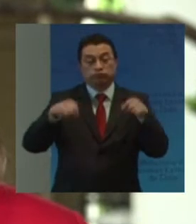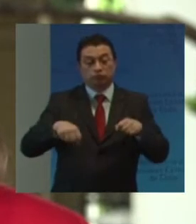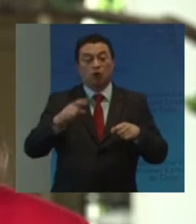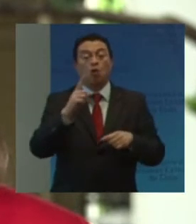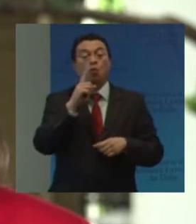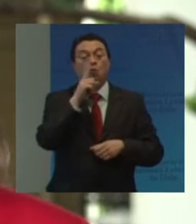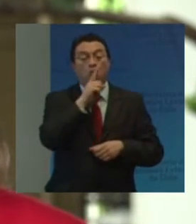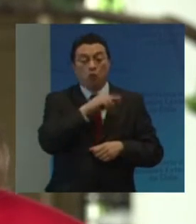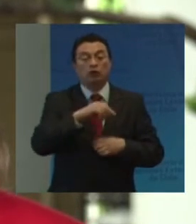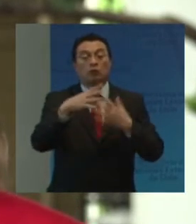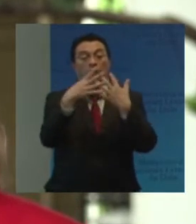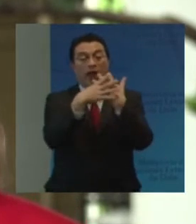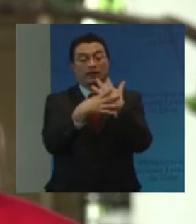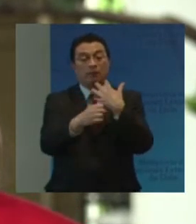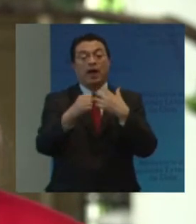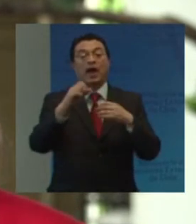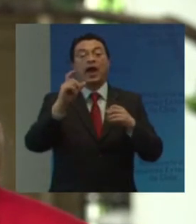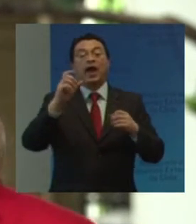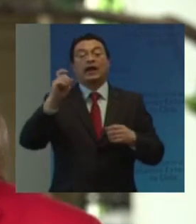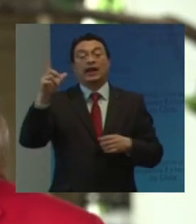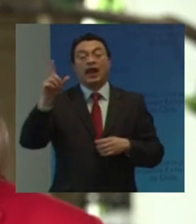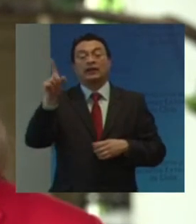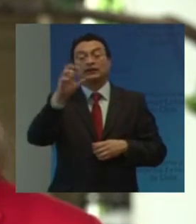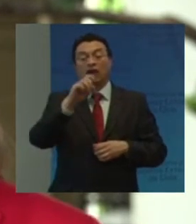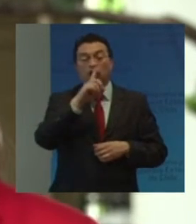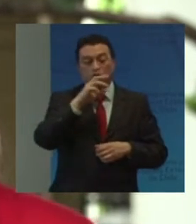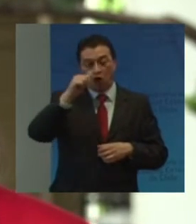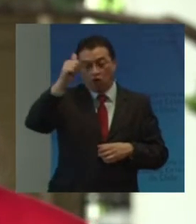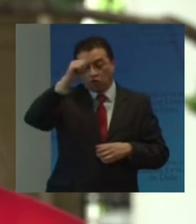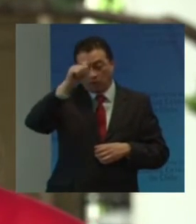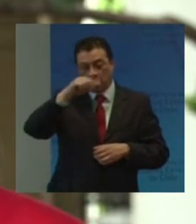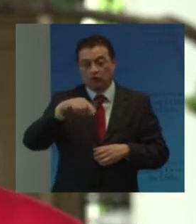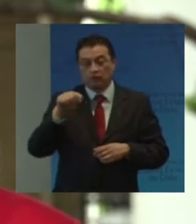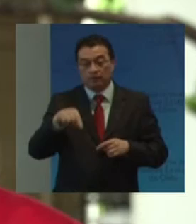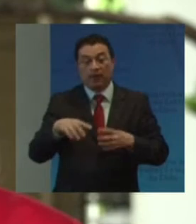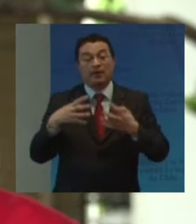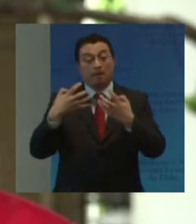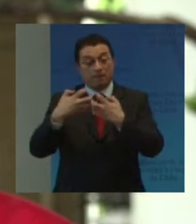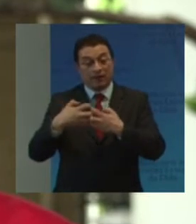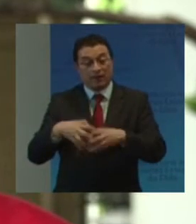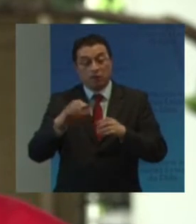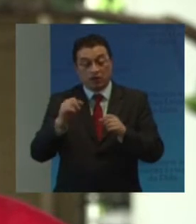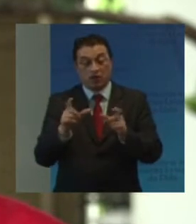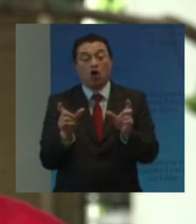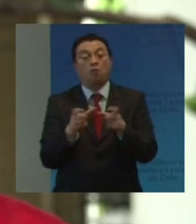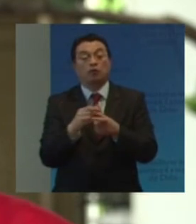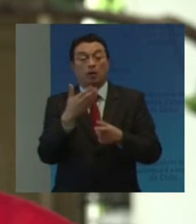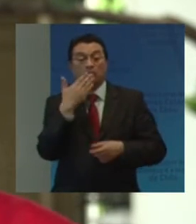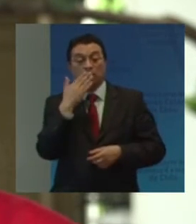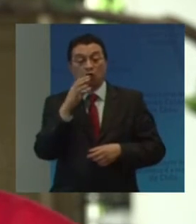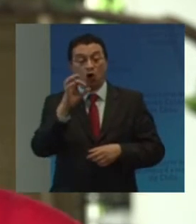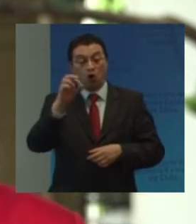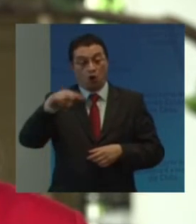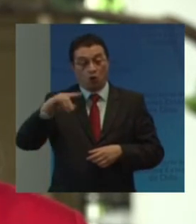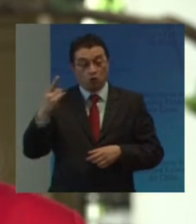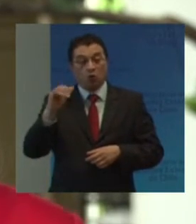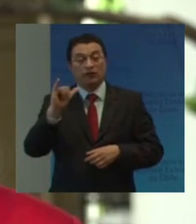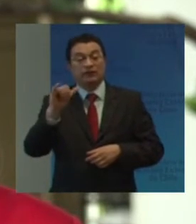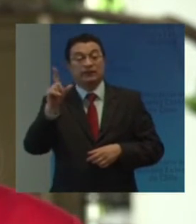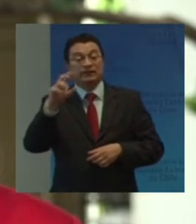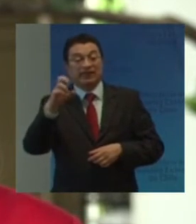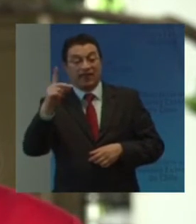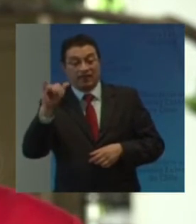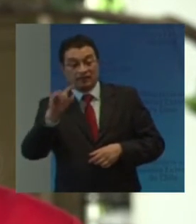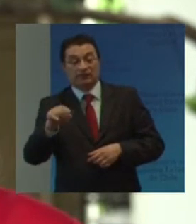De la última Asamblea General En Santo Domingo A partir de estos Mecanismos Y del comité De expertos De Naciones Unidas Y el CEDIS El